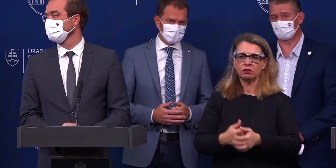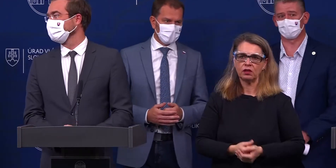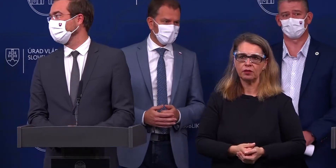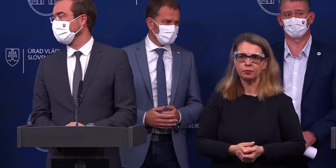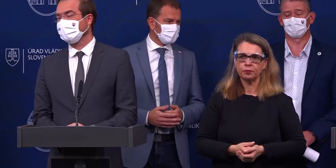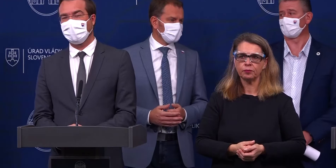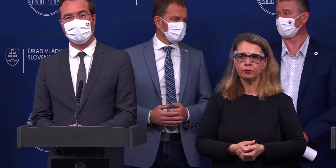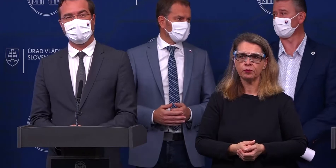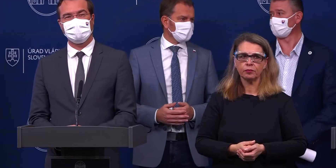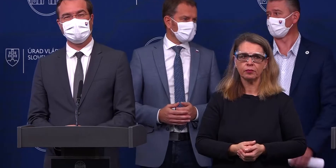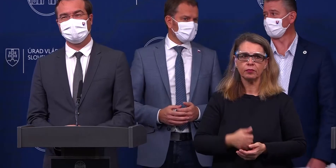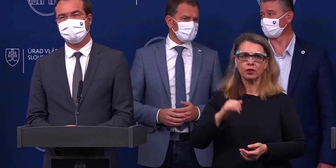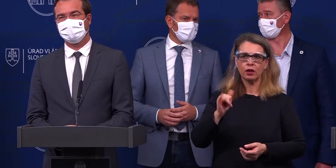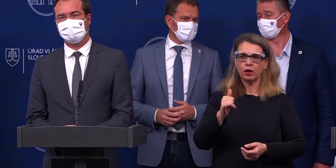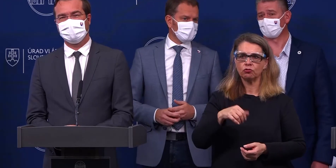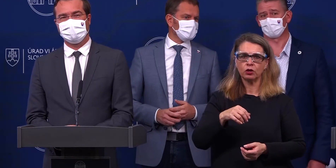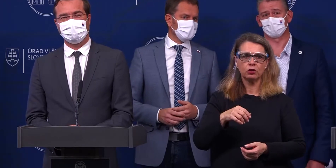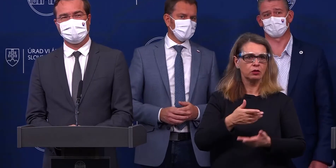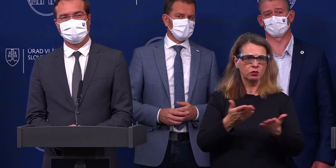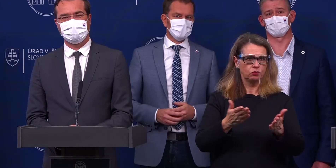Ďakujeme. Ešte televízia Markiza má otázky.